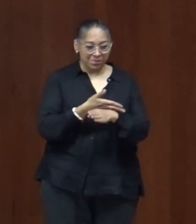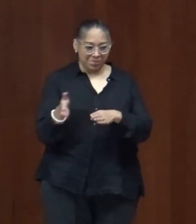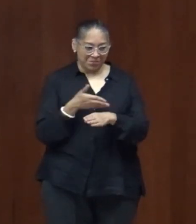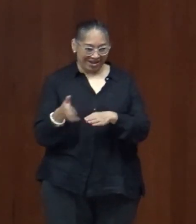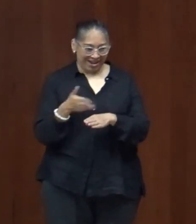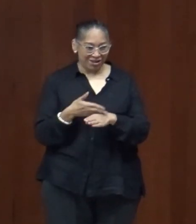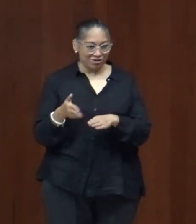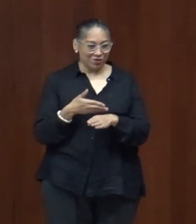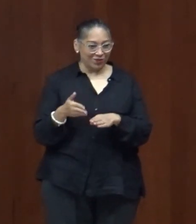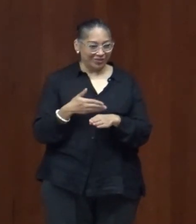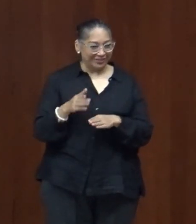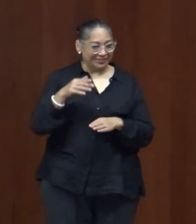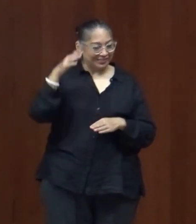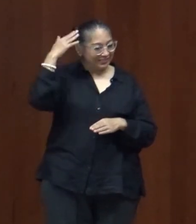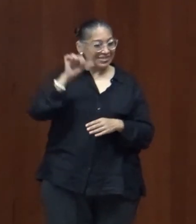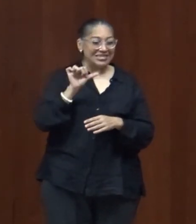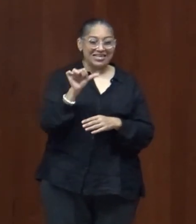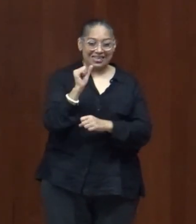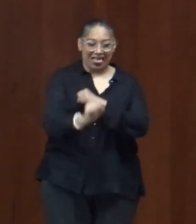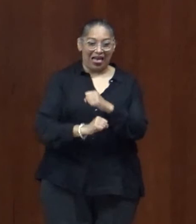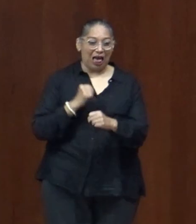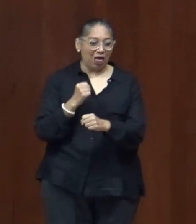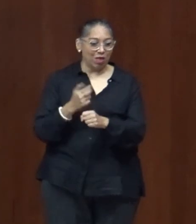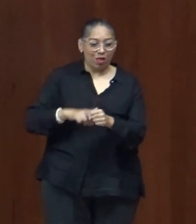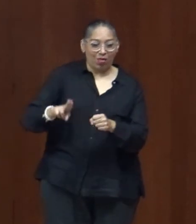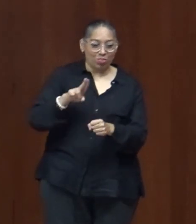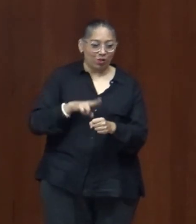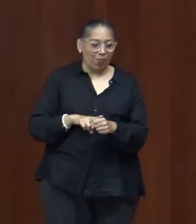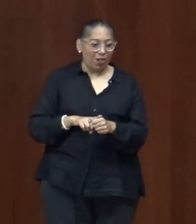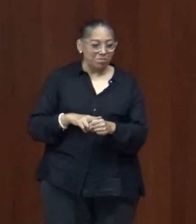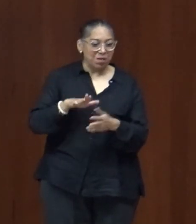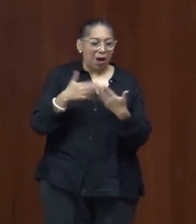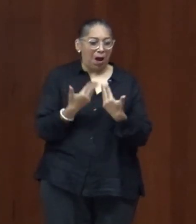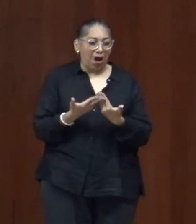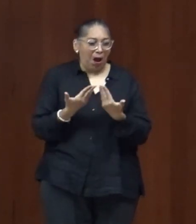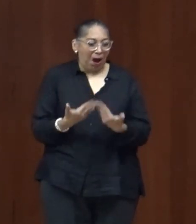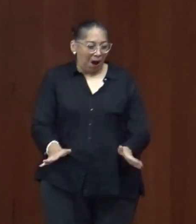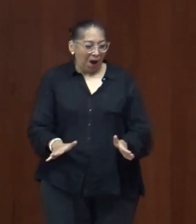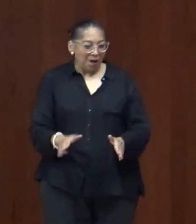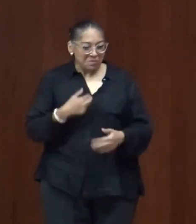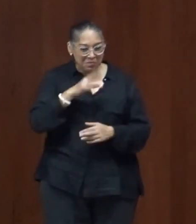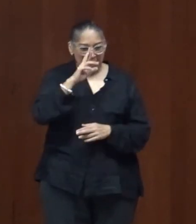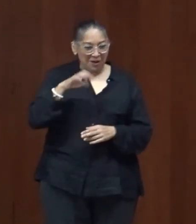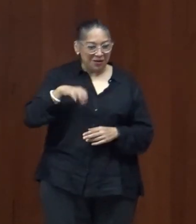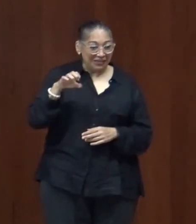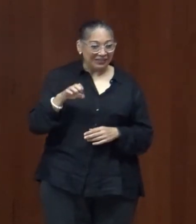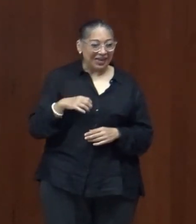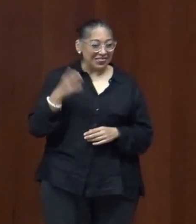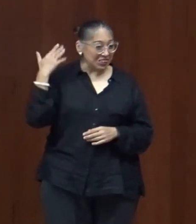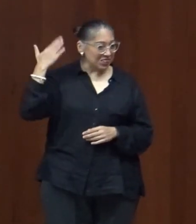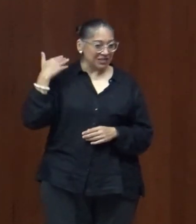años entonces pues ya ahora es más propio a edad pero es un lugar yo no tanto